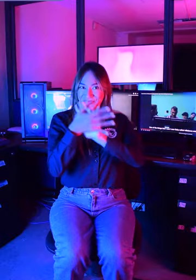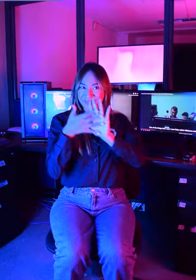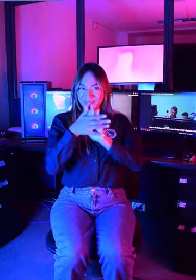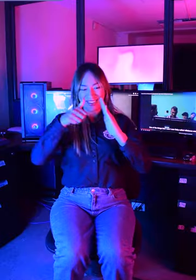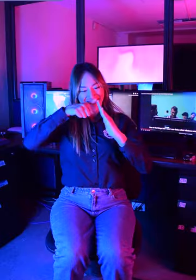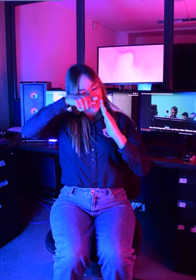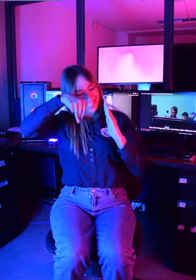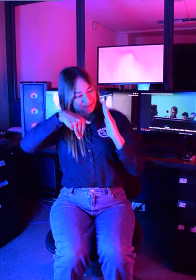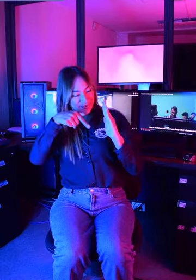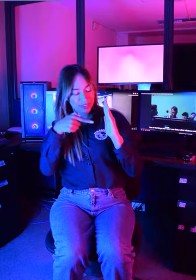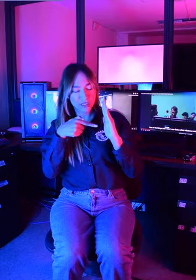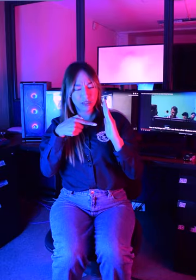Esta es su seña.